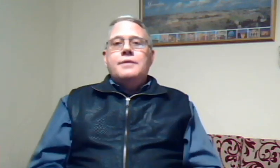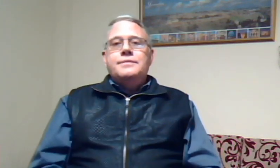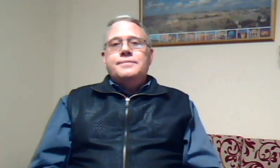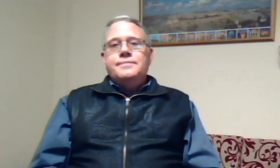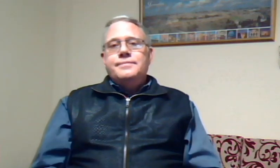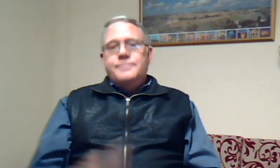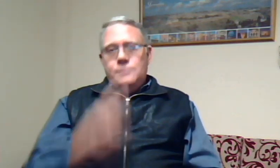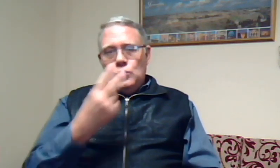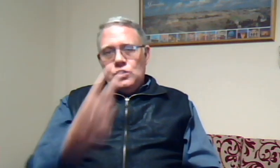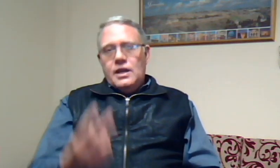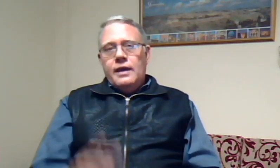kom se kyk